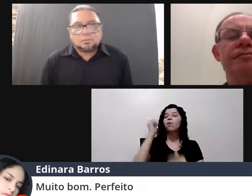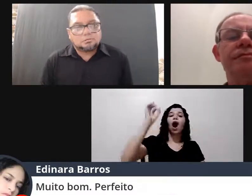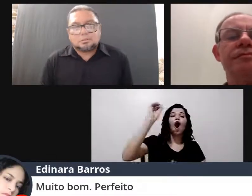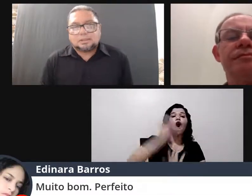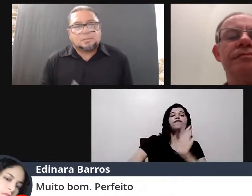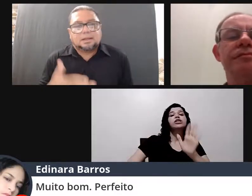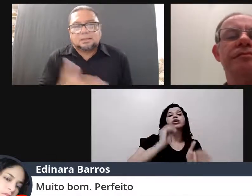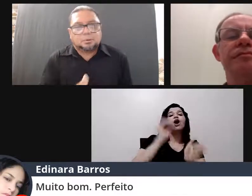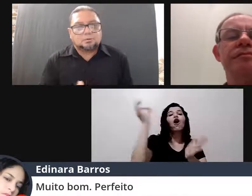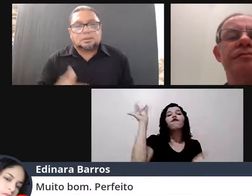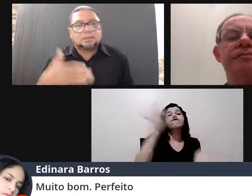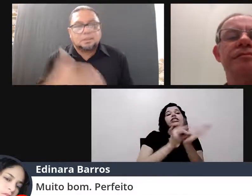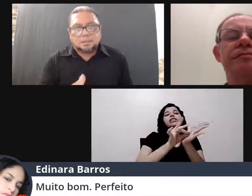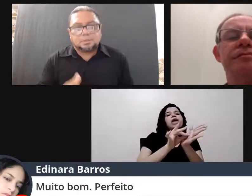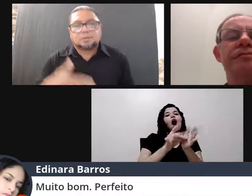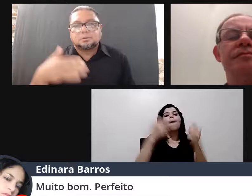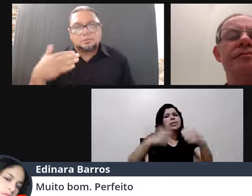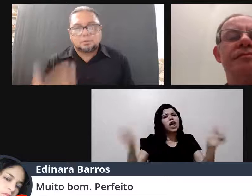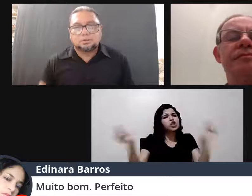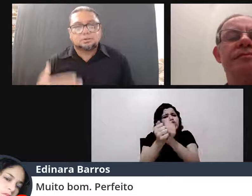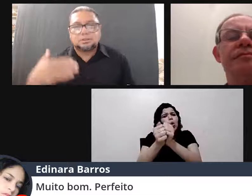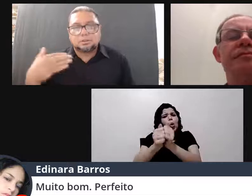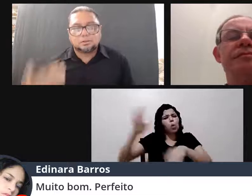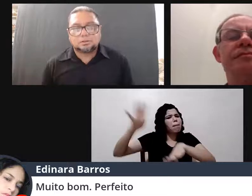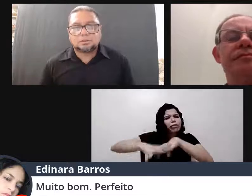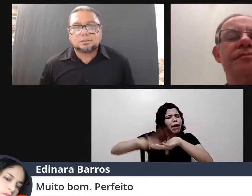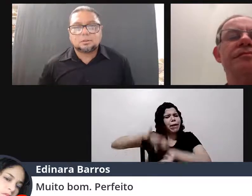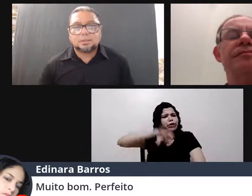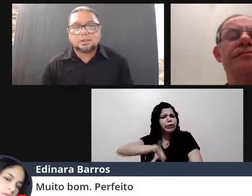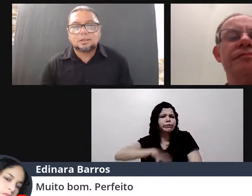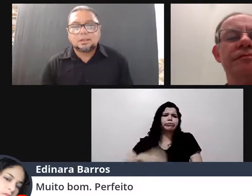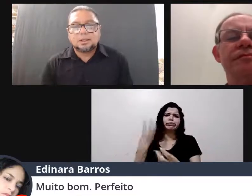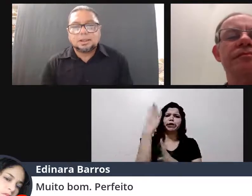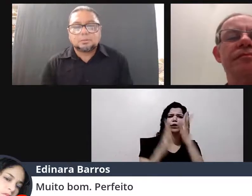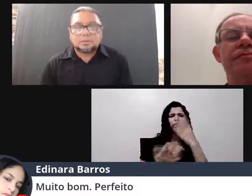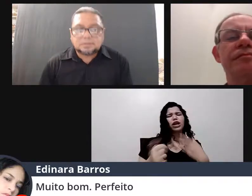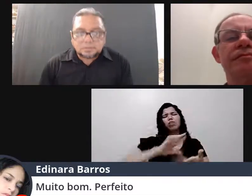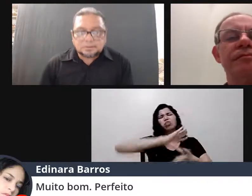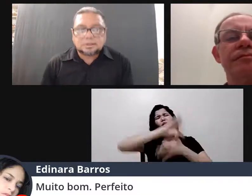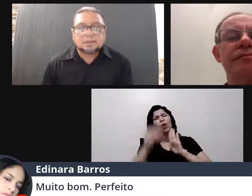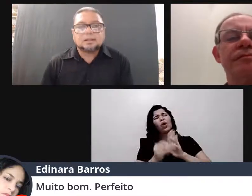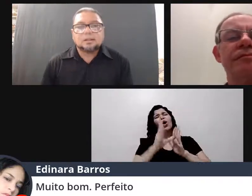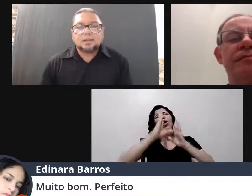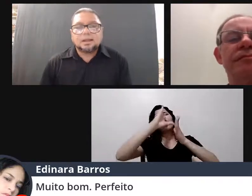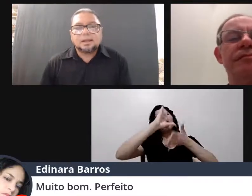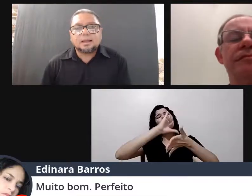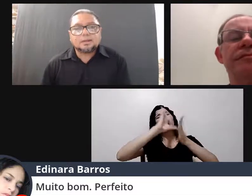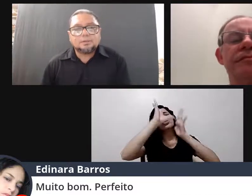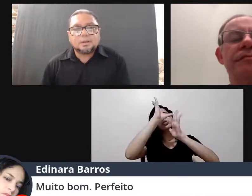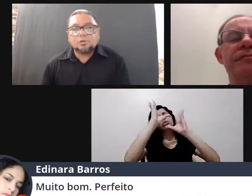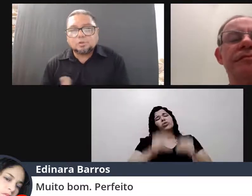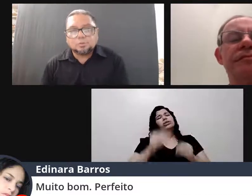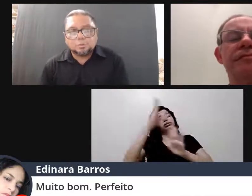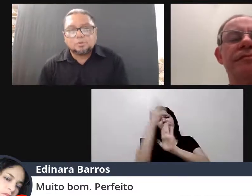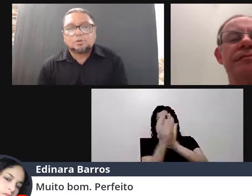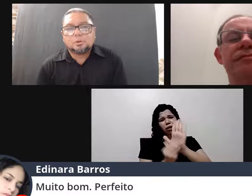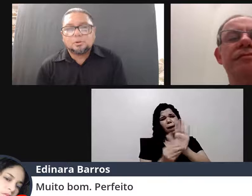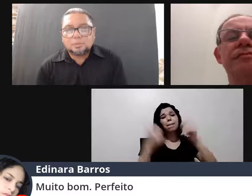matemática, português, Libras, biologia e outras disciplinas. Ela precisa estar. É o nosso povo. É o povo